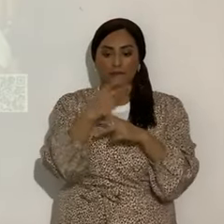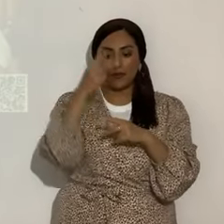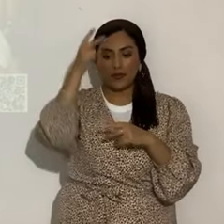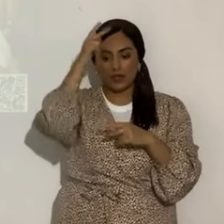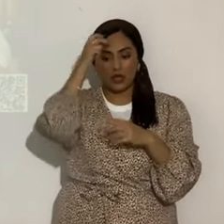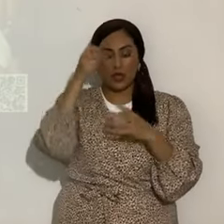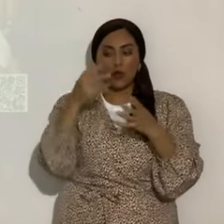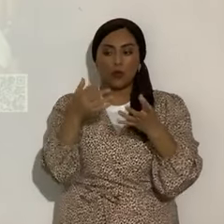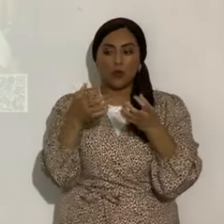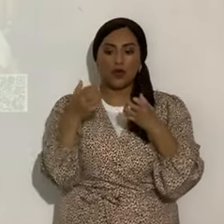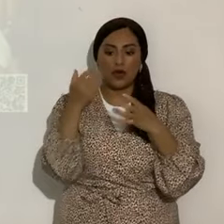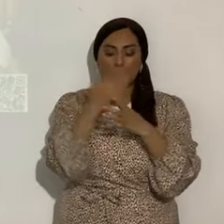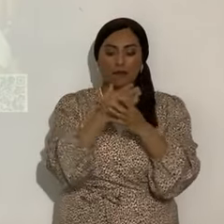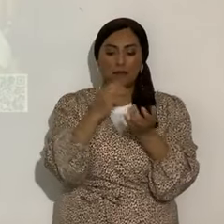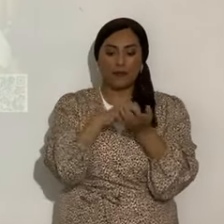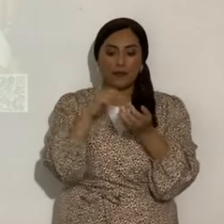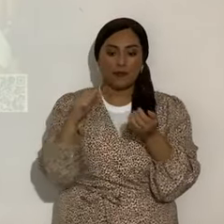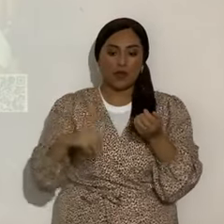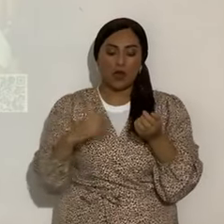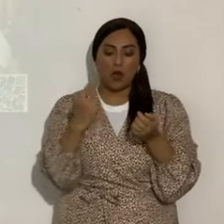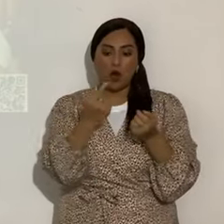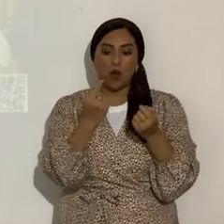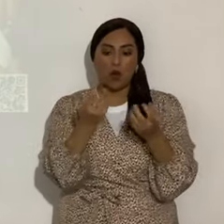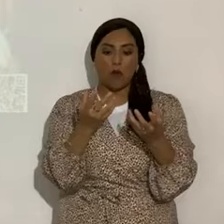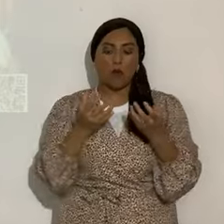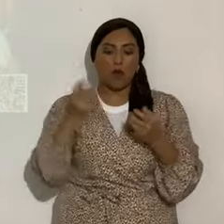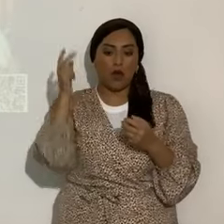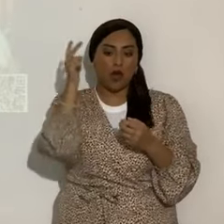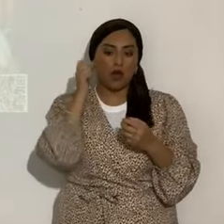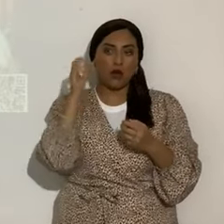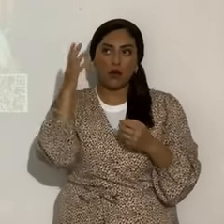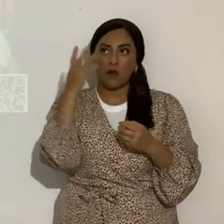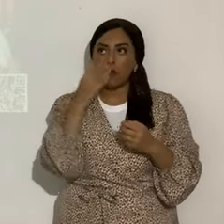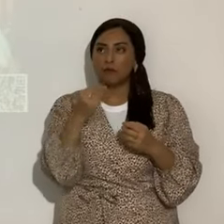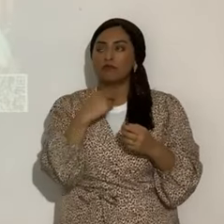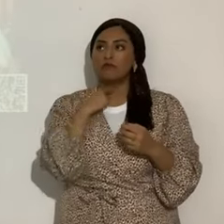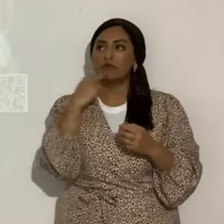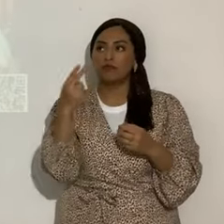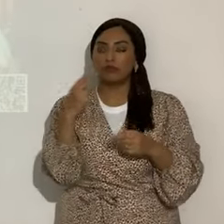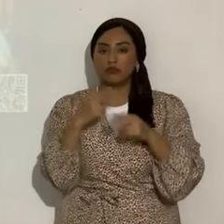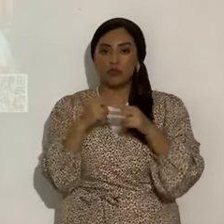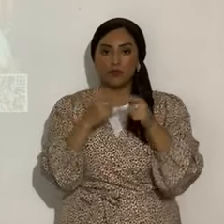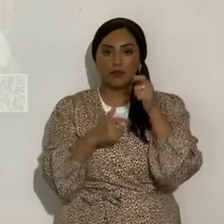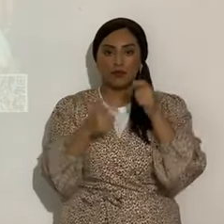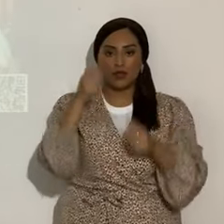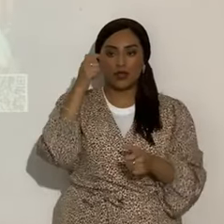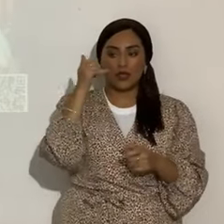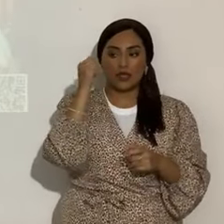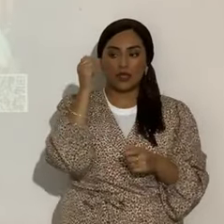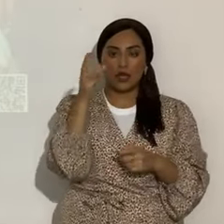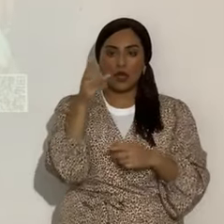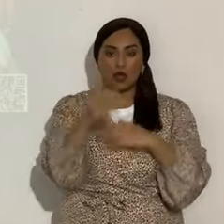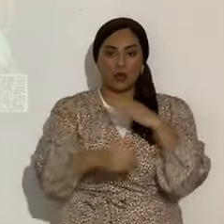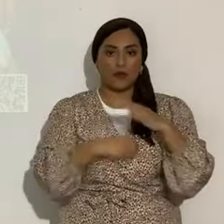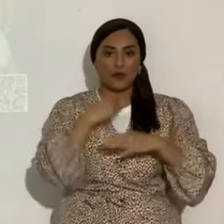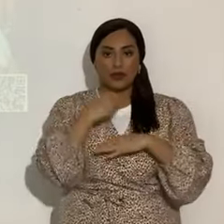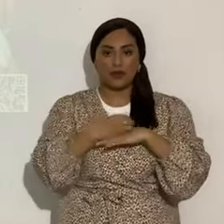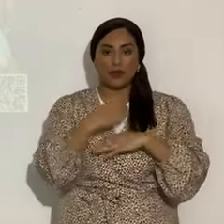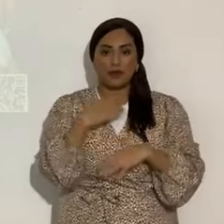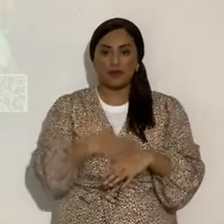tu nombre. Queremos oír solamente tu preciosa voz. En el nombre de nuestro don Yashua Mashiach, omen, ve omen. Tomen asiento por favor y